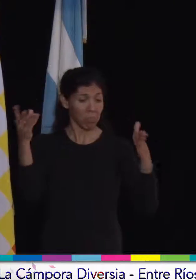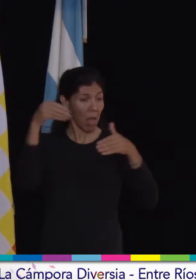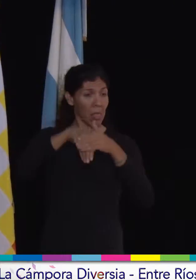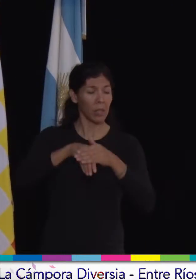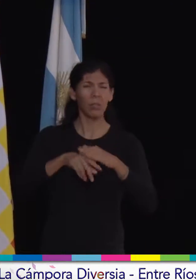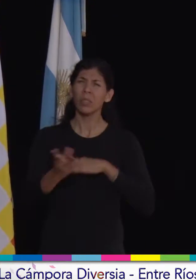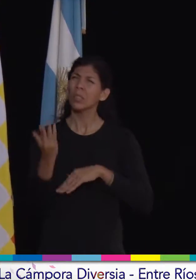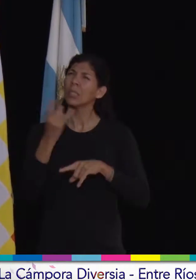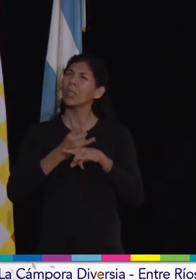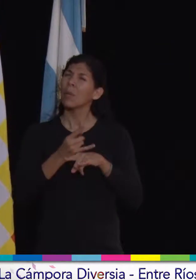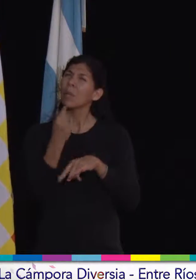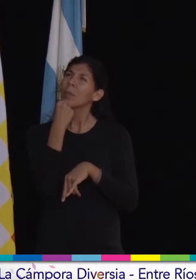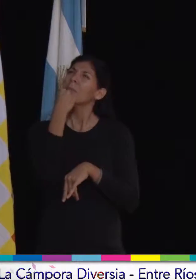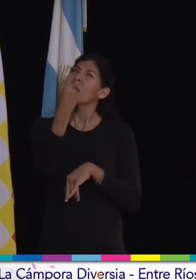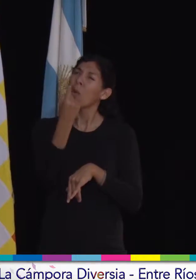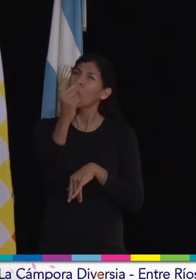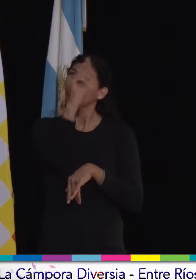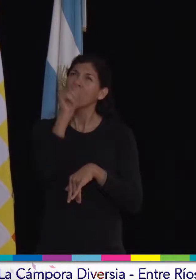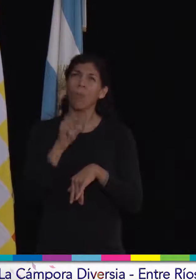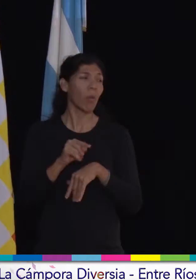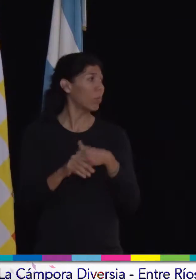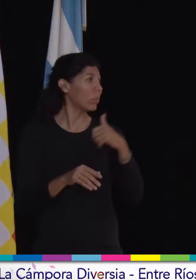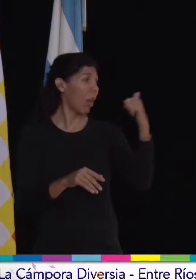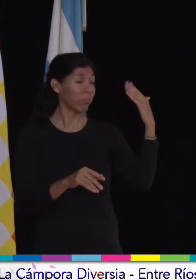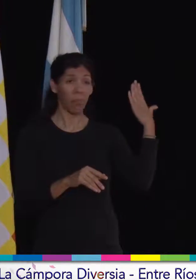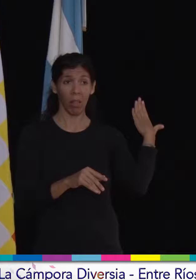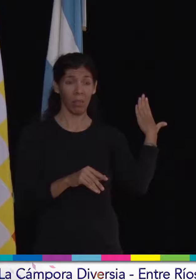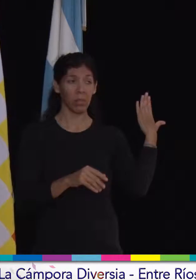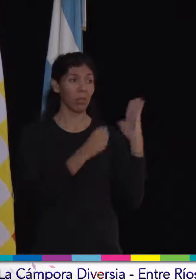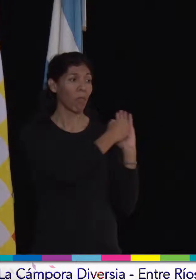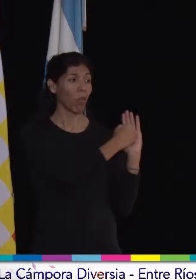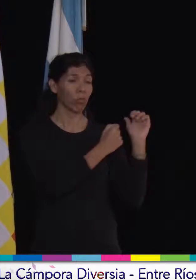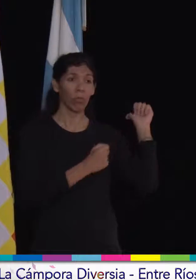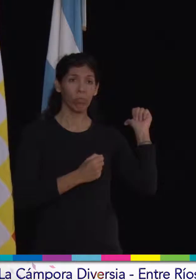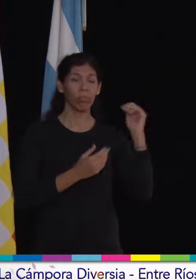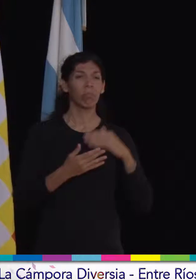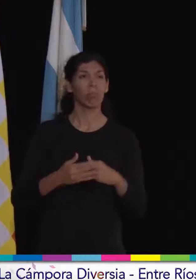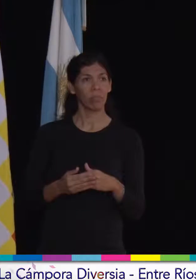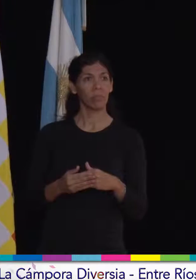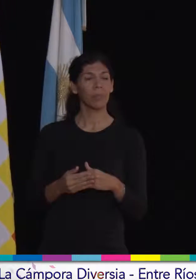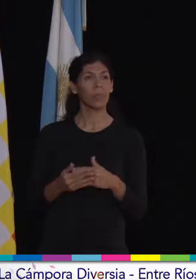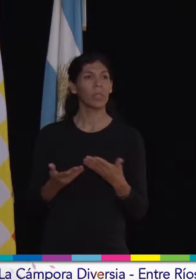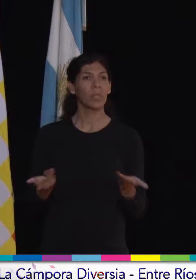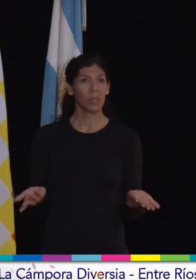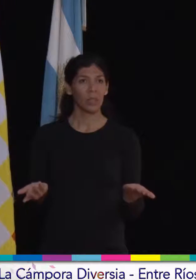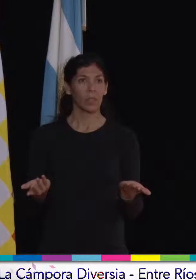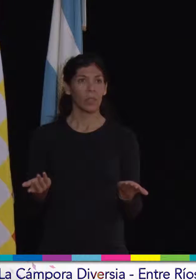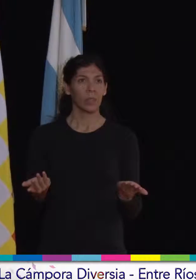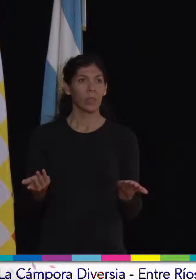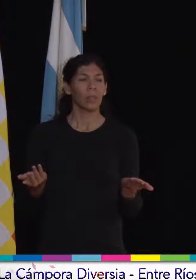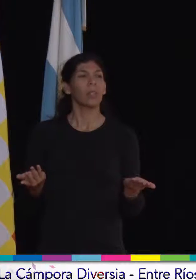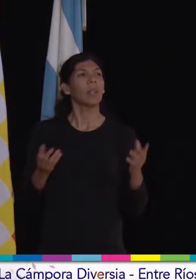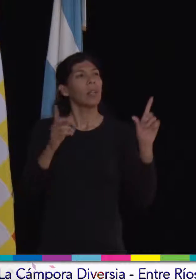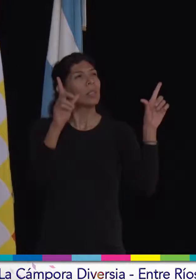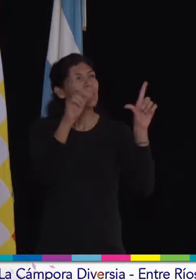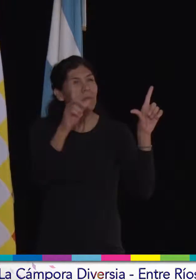planteando la pregunta que aquí atrás aparecía. Lo cual enmarcaba esta audiencia pública. ¿Cómo